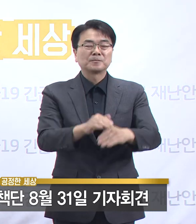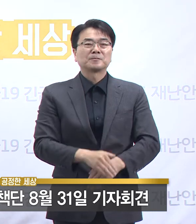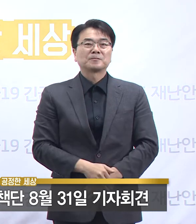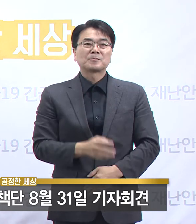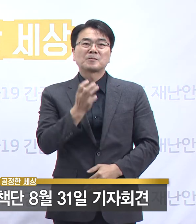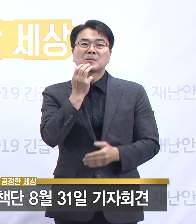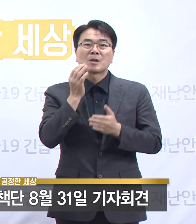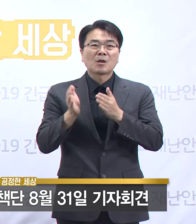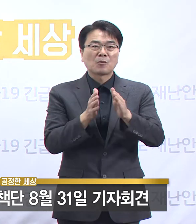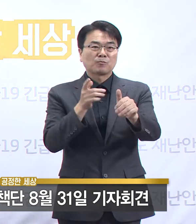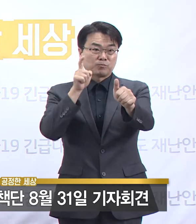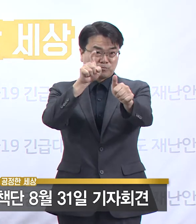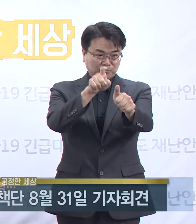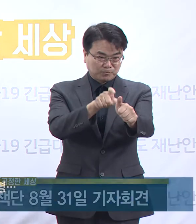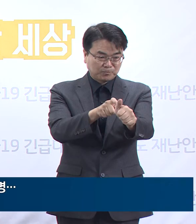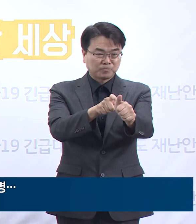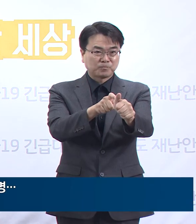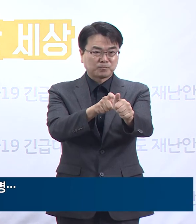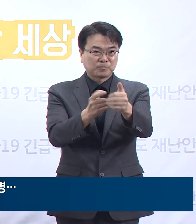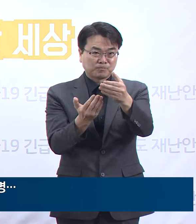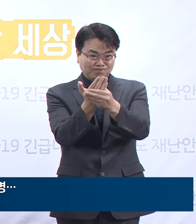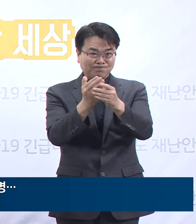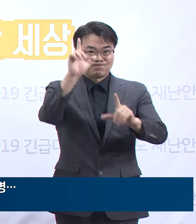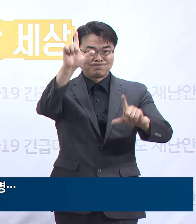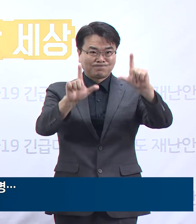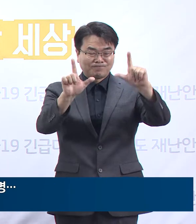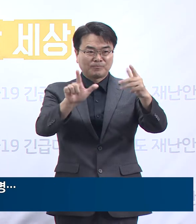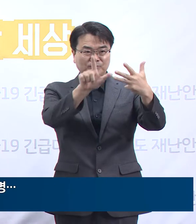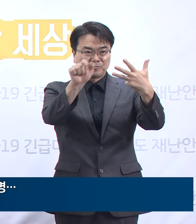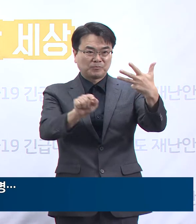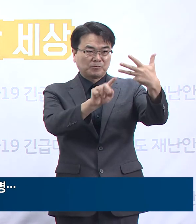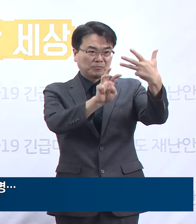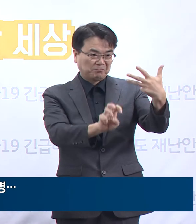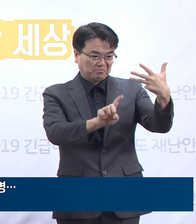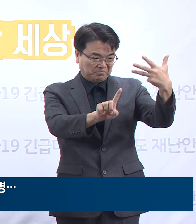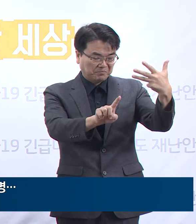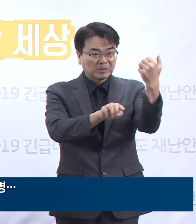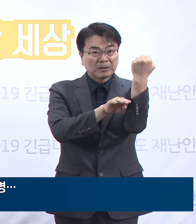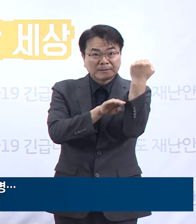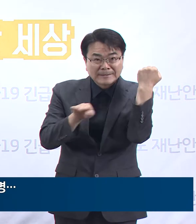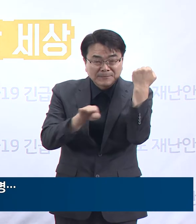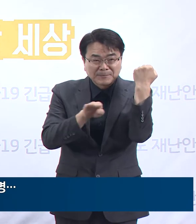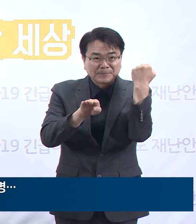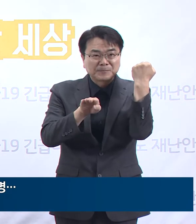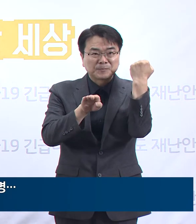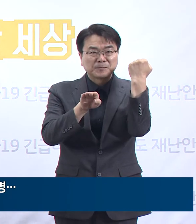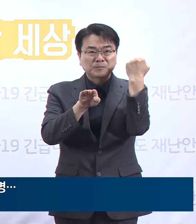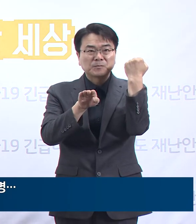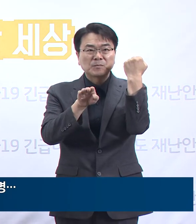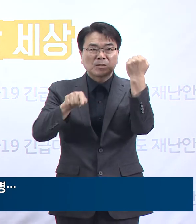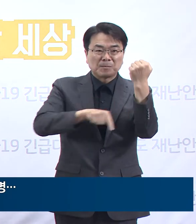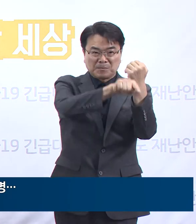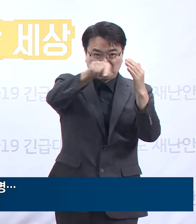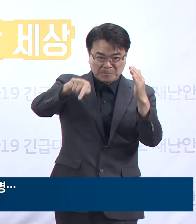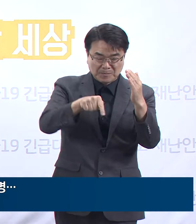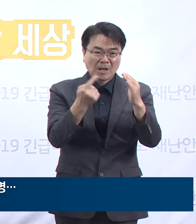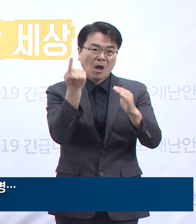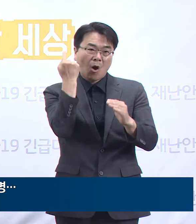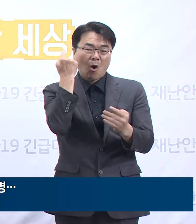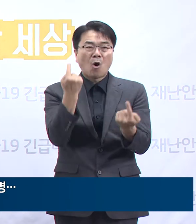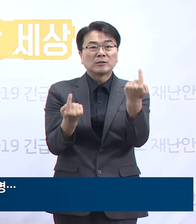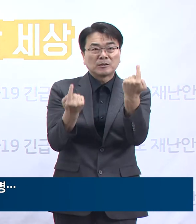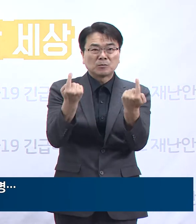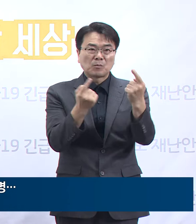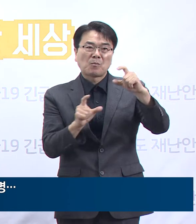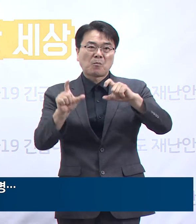경기도의 확진자 발생 현황입니다. 8월 31일 0시 기준 도 확진자 수는 전일 오전 0시